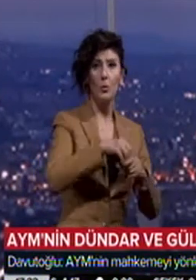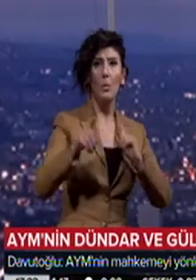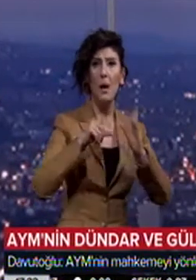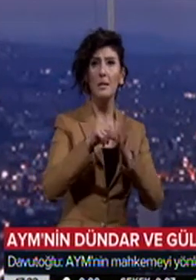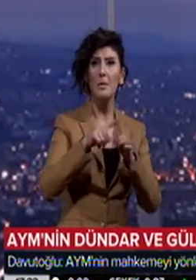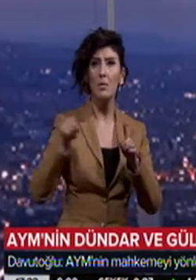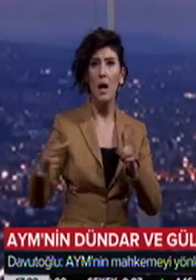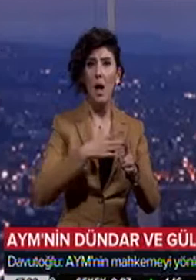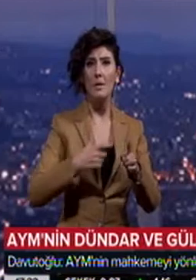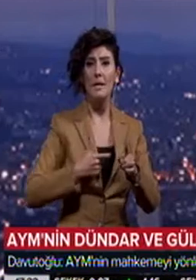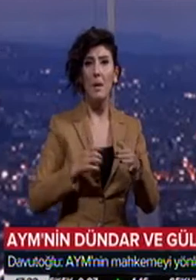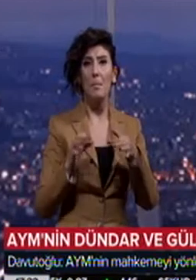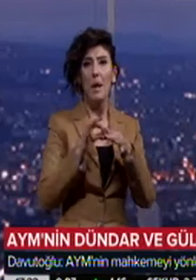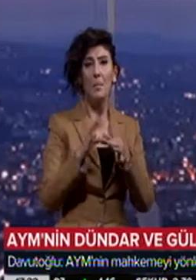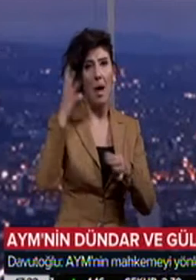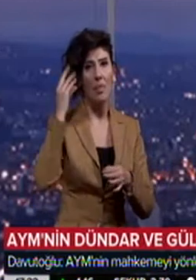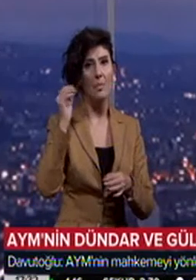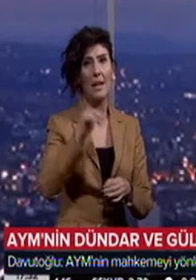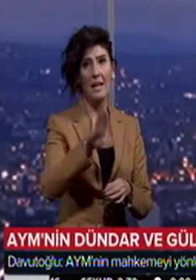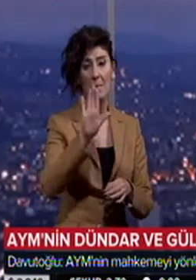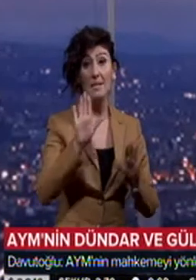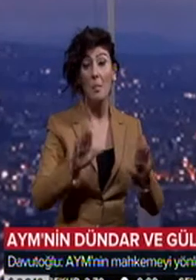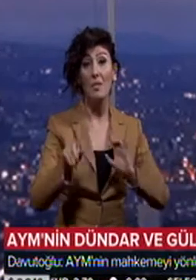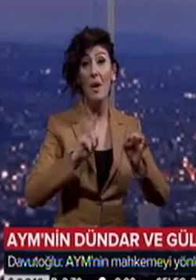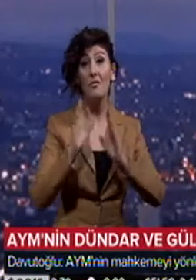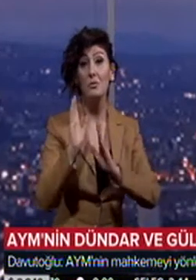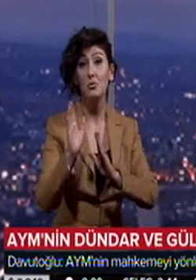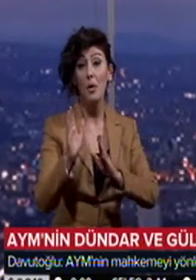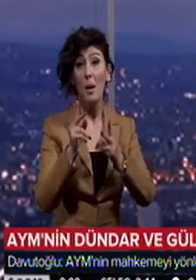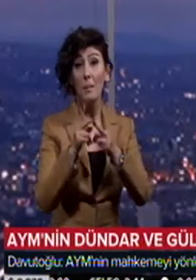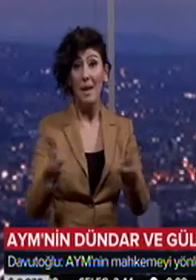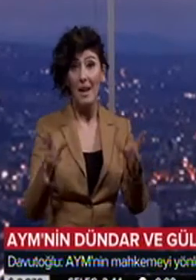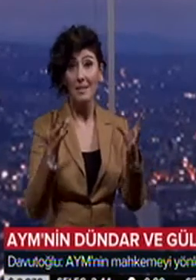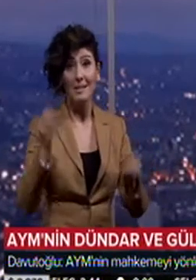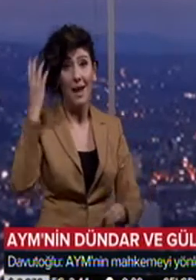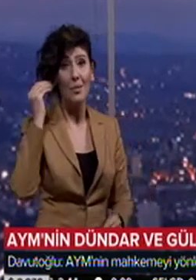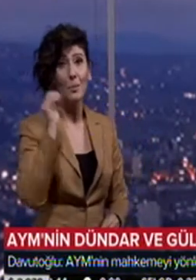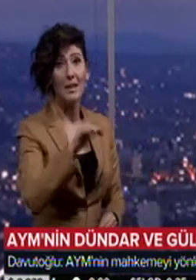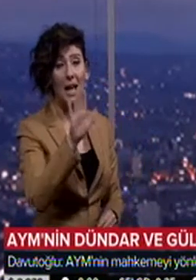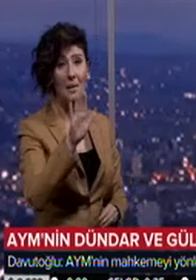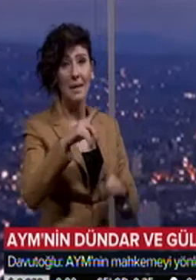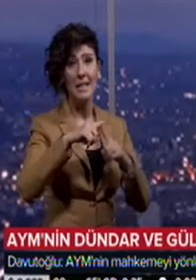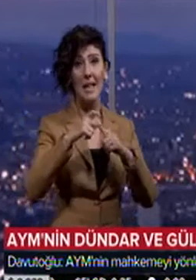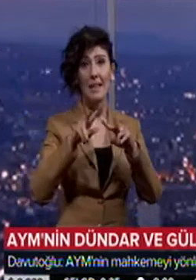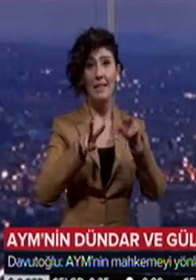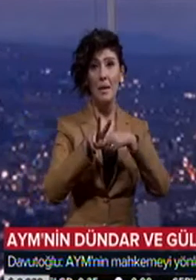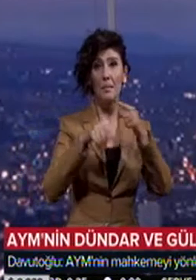süreçlerinin anayasaya bağlanması anlamına gelmez ama dava sürüyor. Beraat ettikleri anlamına gelmez, temiz işlemleri